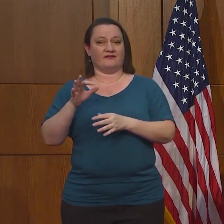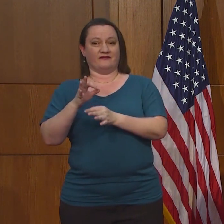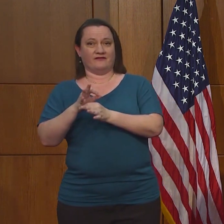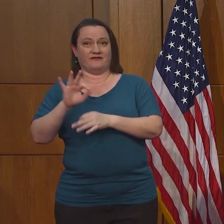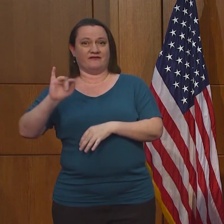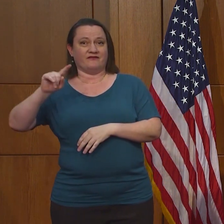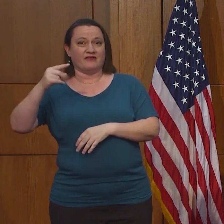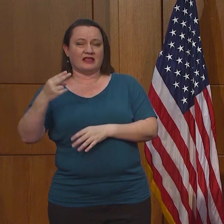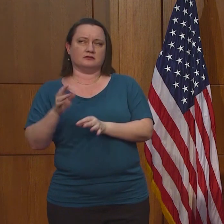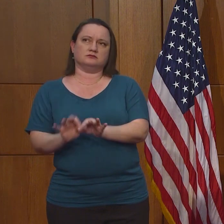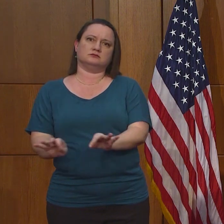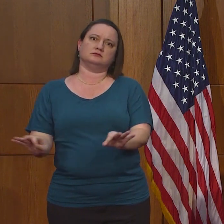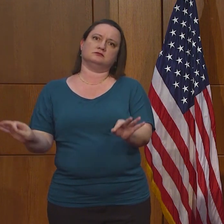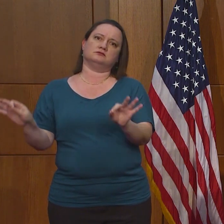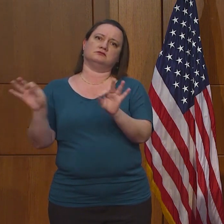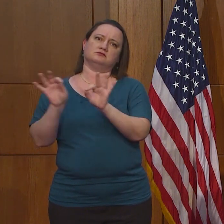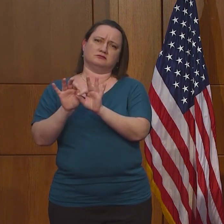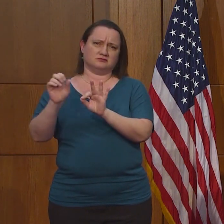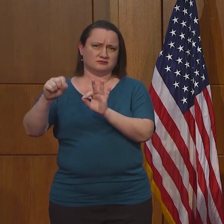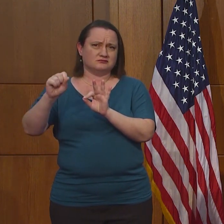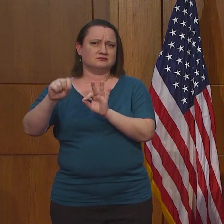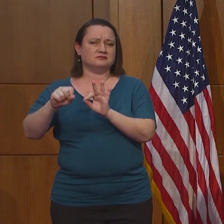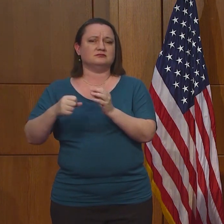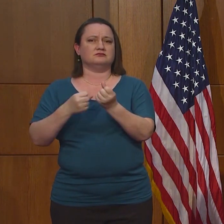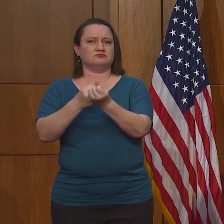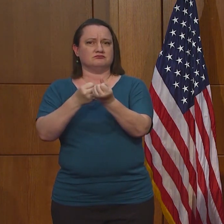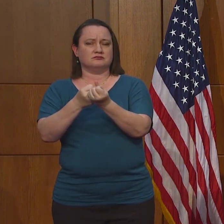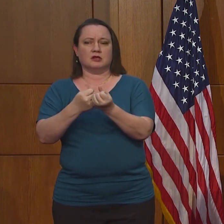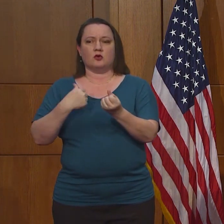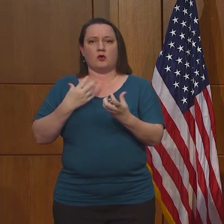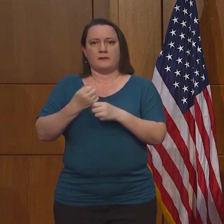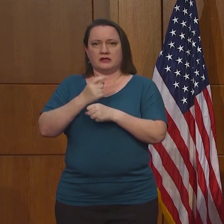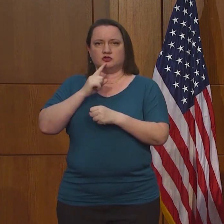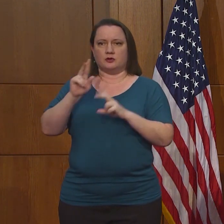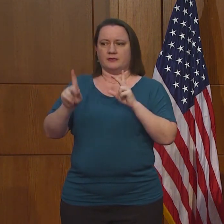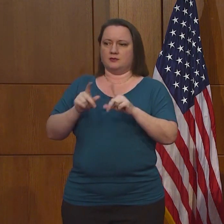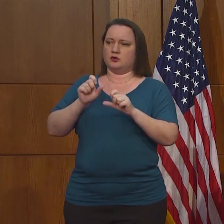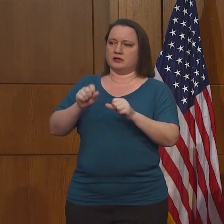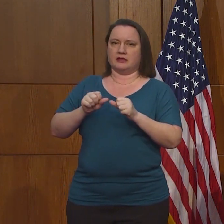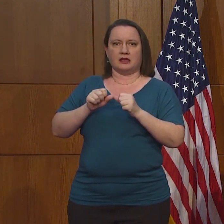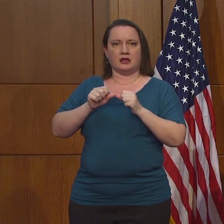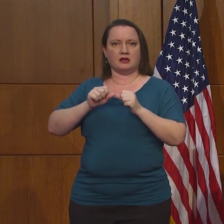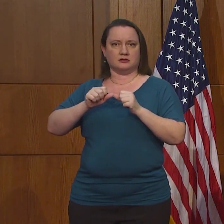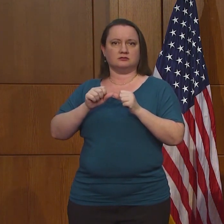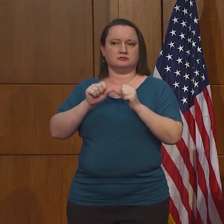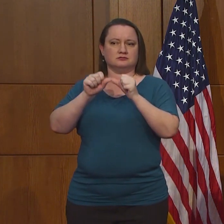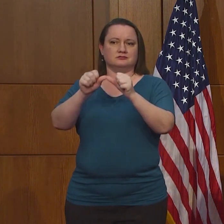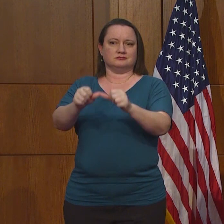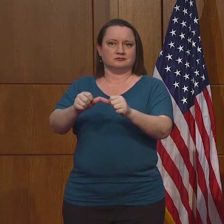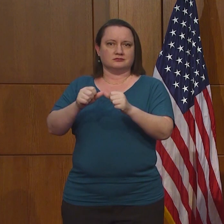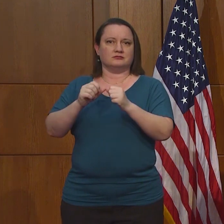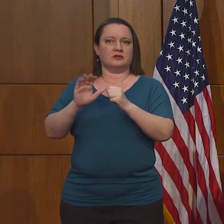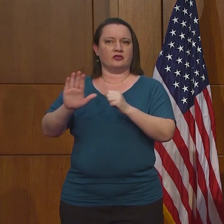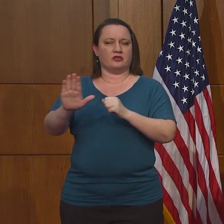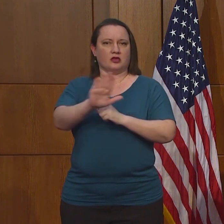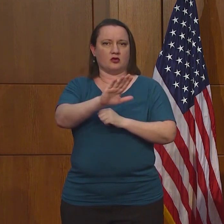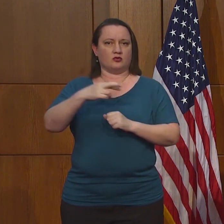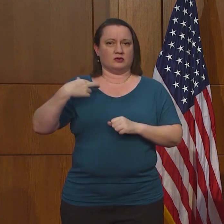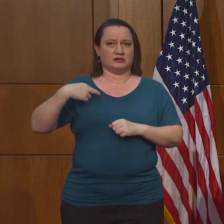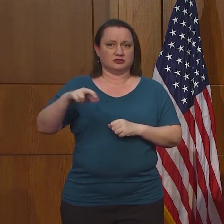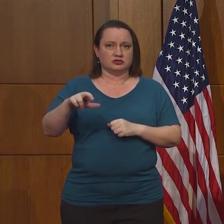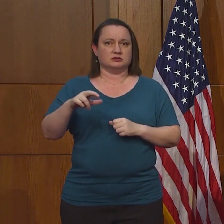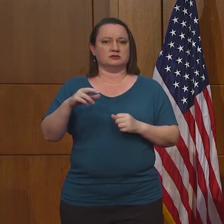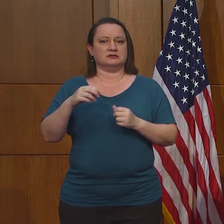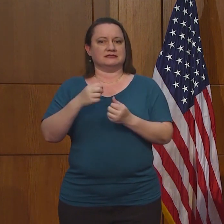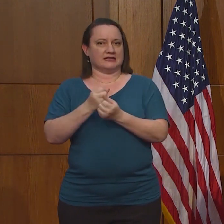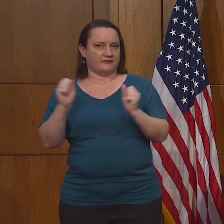que nunca ahora. Y quiero asegurarme de que todas las personas puedan practicar su religión, pero que se